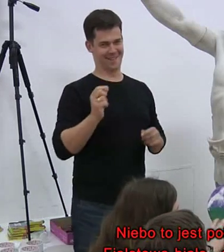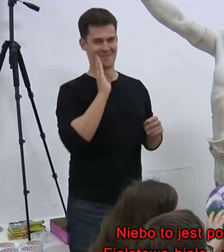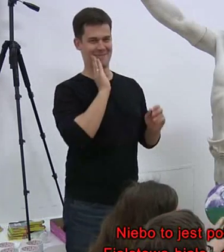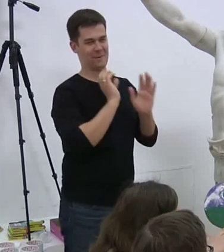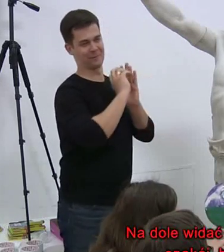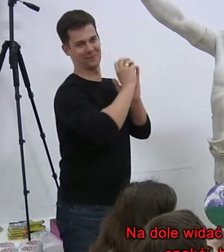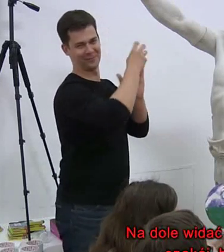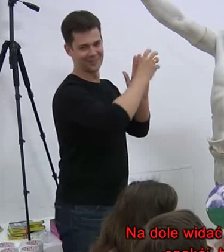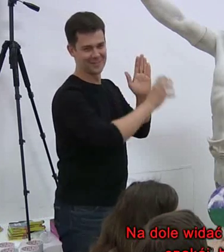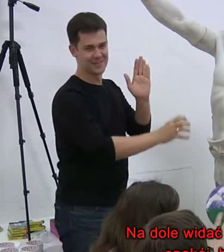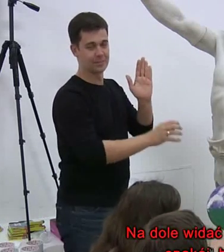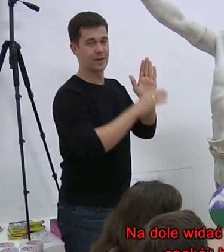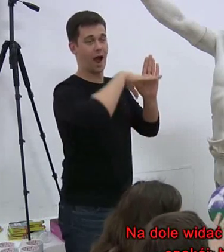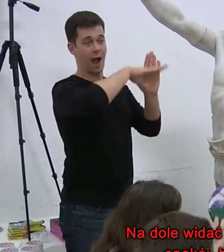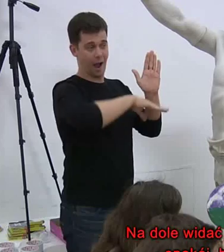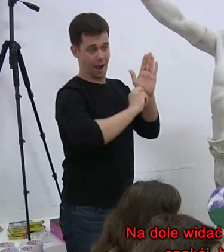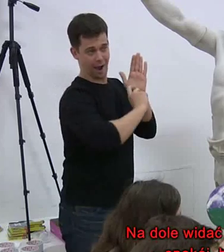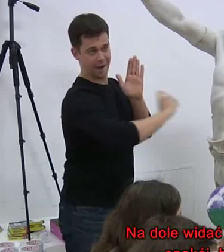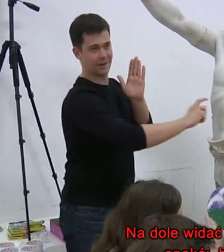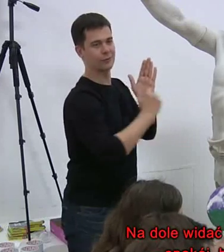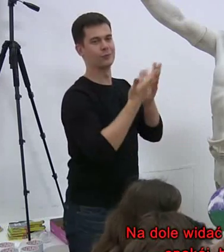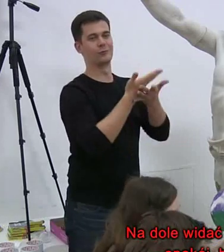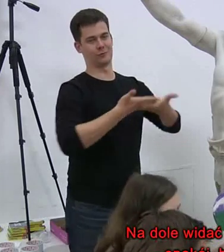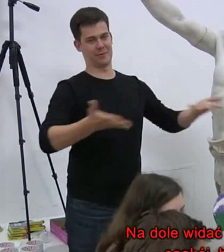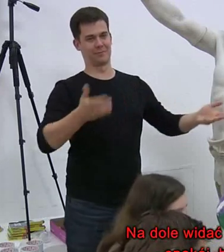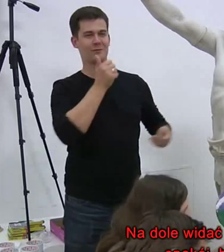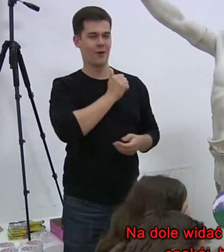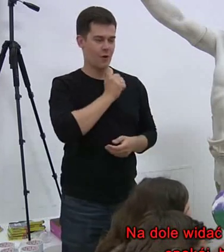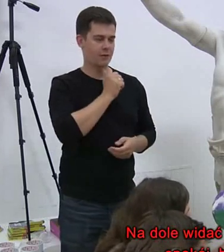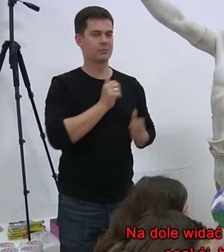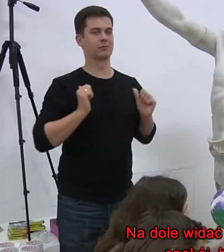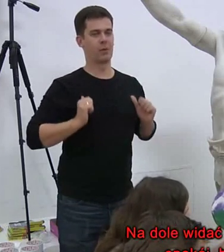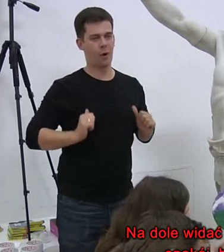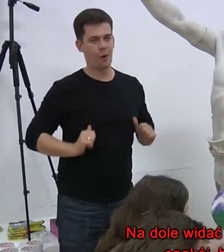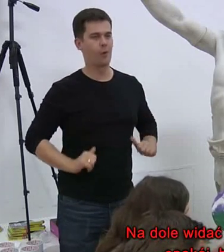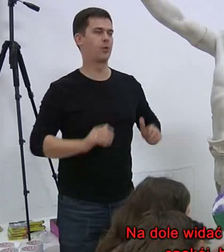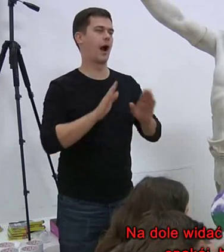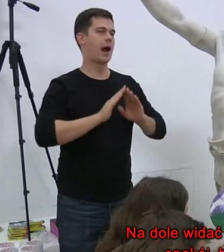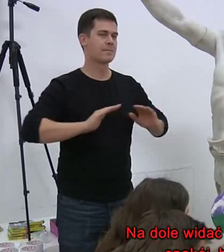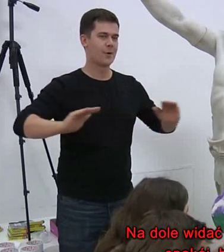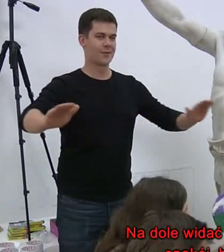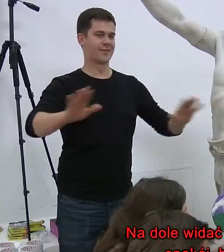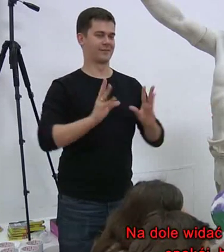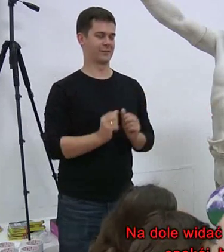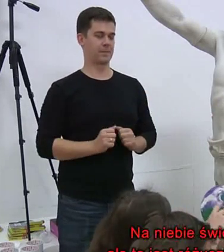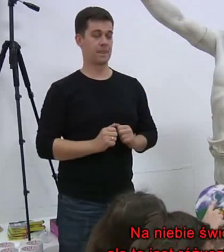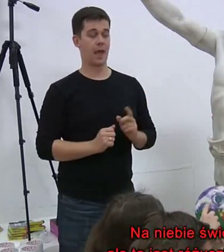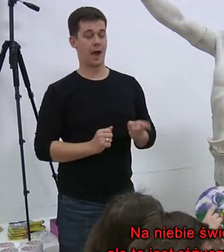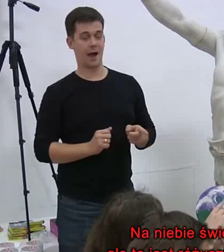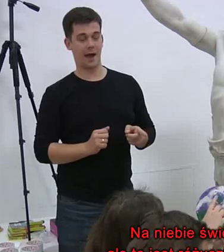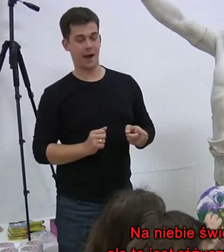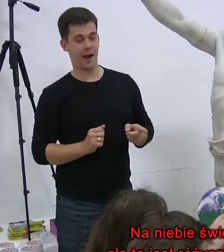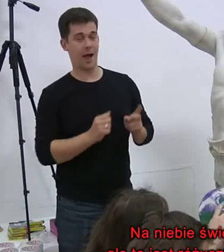Na dole widać ziemię zieloną, prawda, spokój, harmonia, w ogóle.